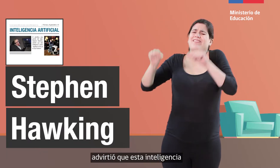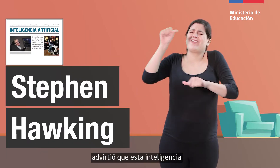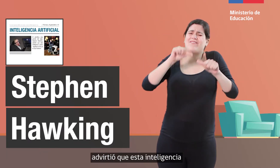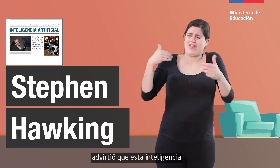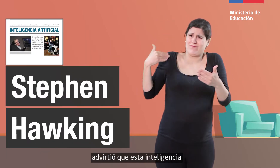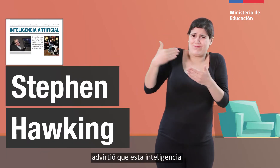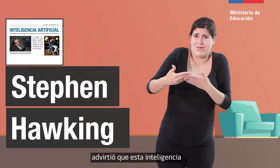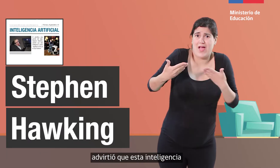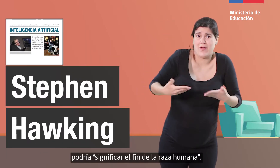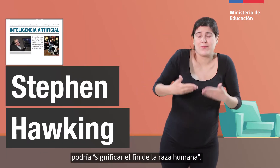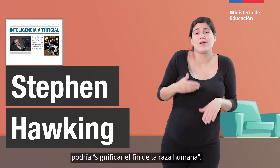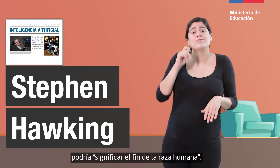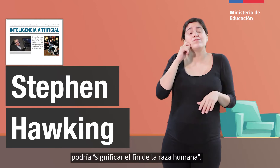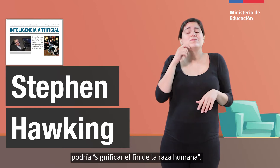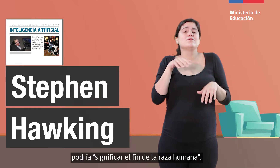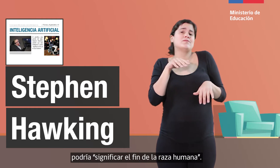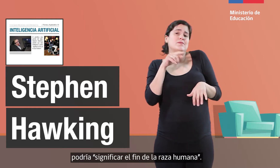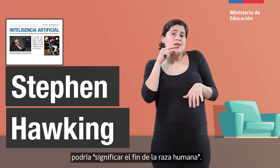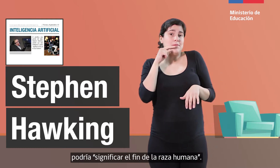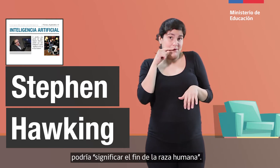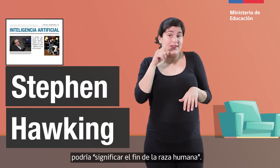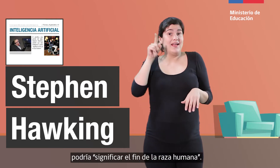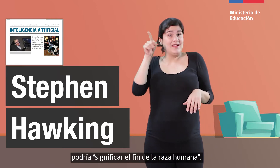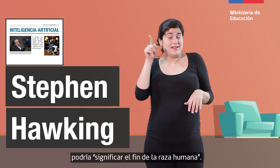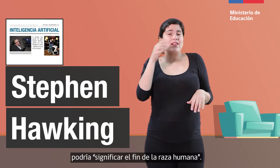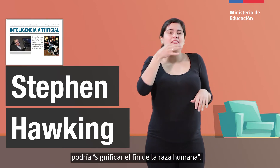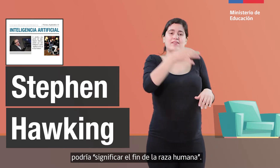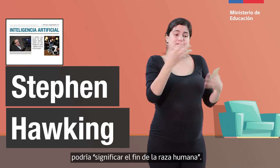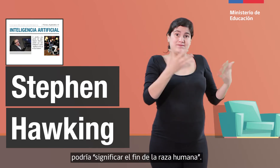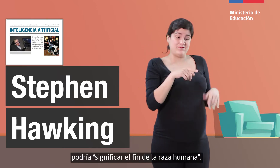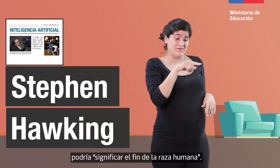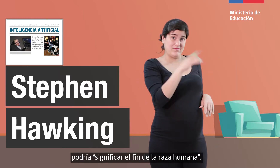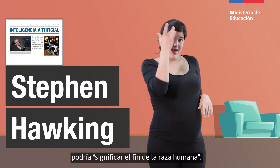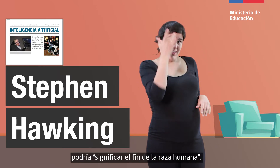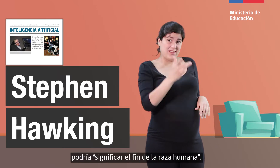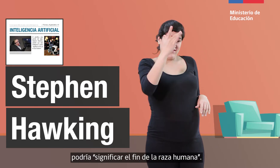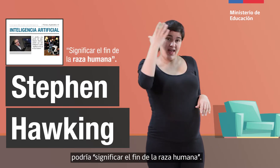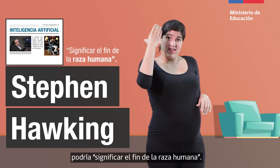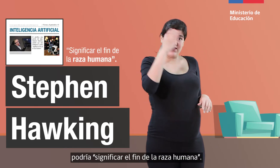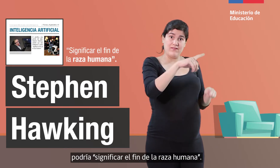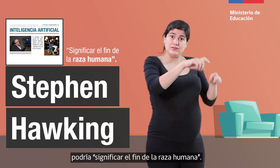podría significar el fin de la raza humana.